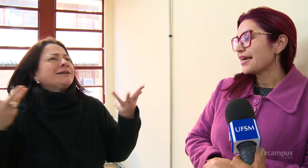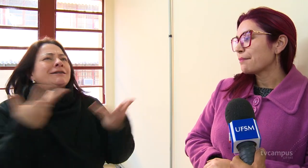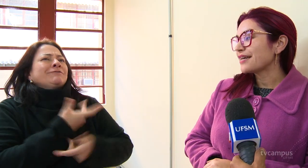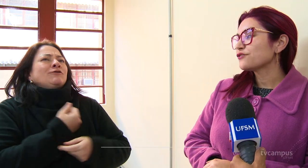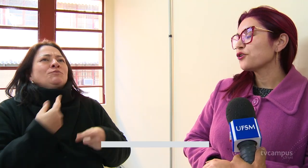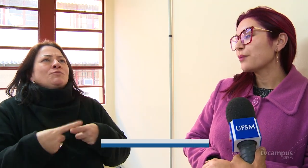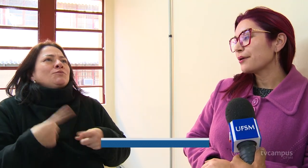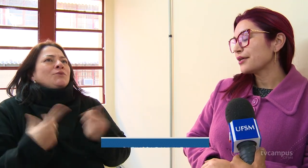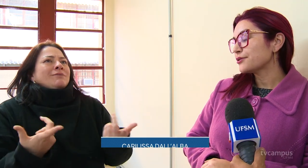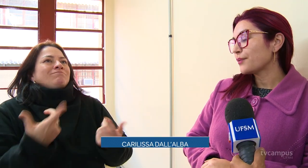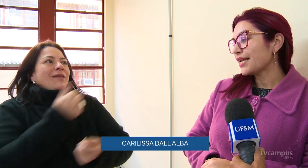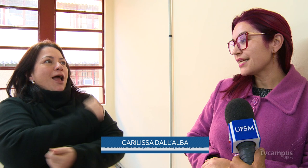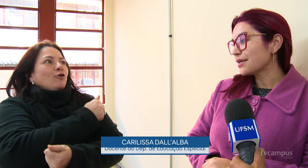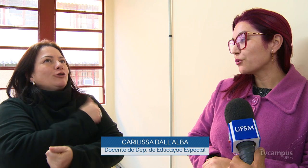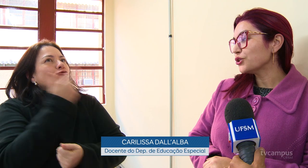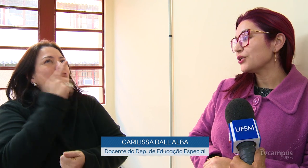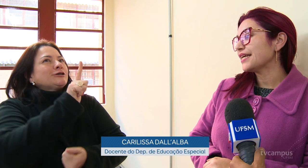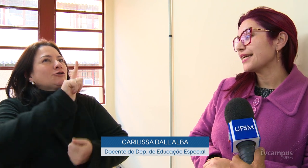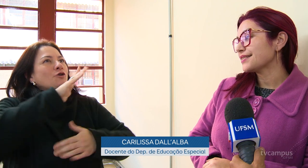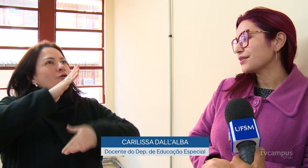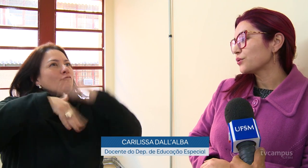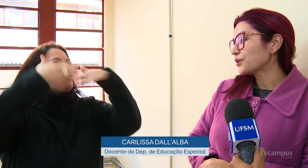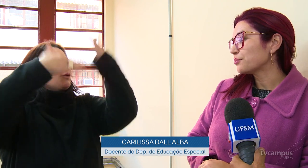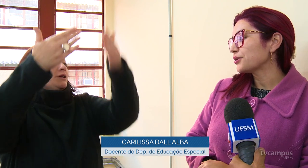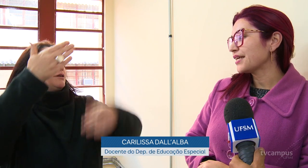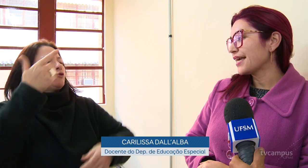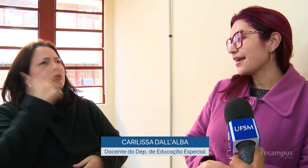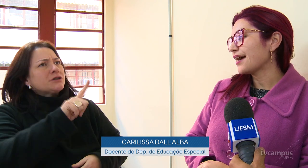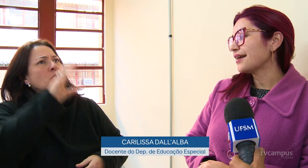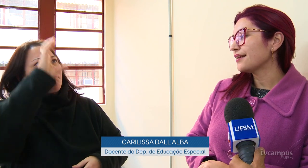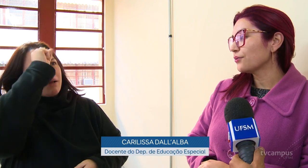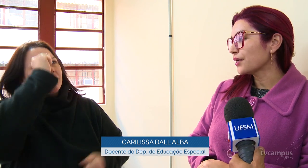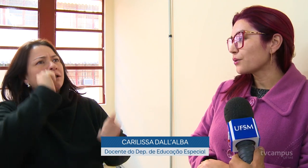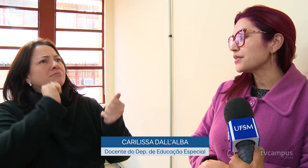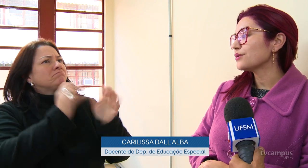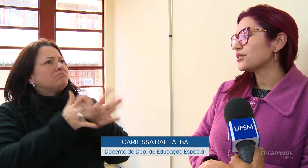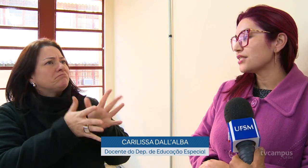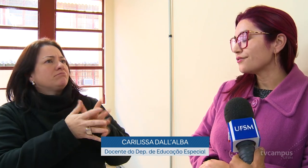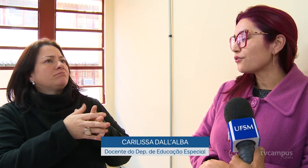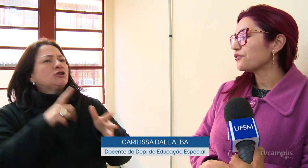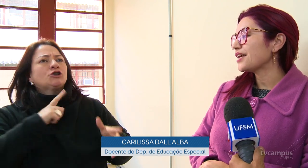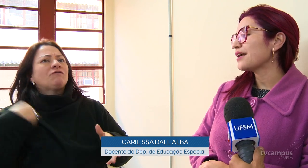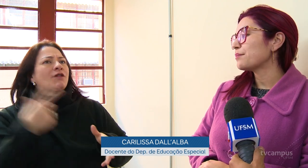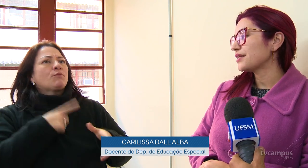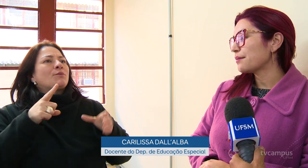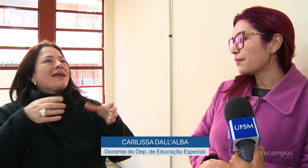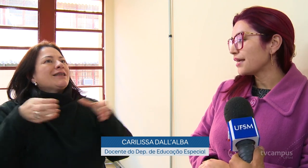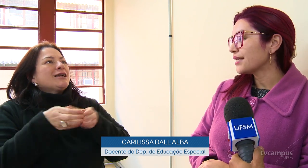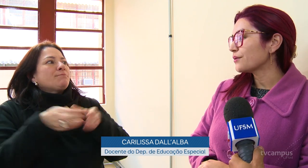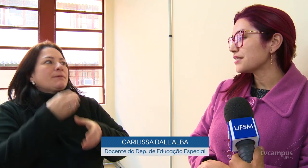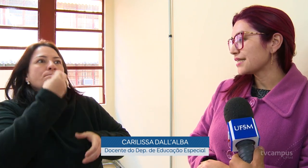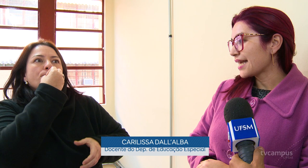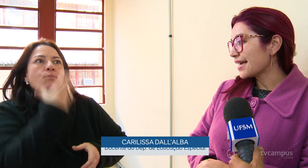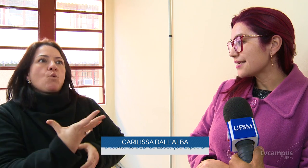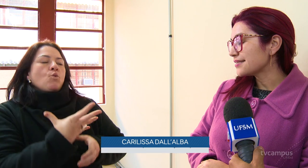Foi uma experiência muito enriquecedora, porque a Luna conseguiu se desenvolver, aprender bem a língua de sinais.